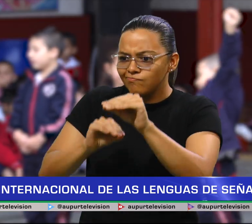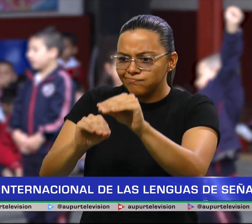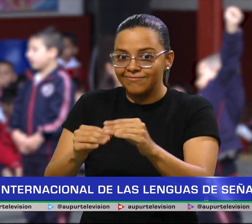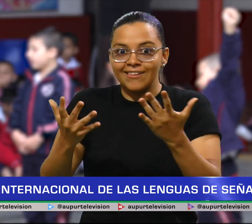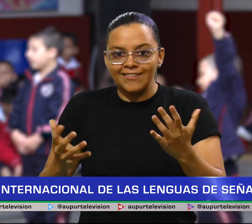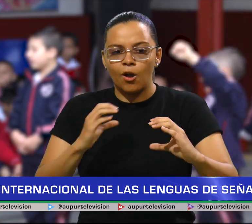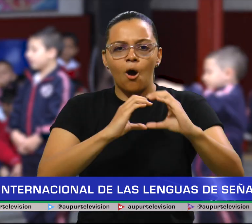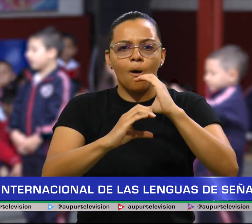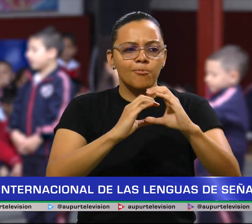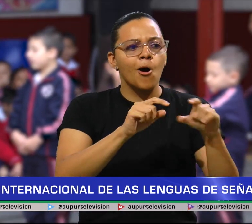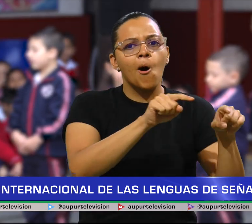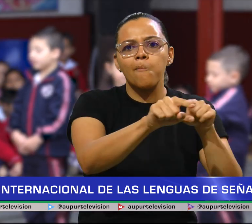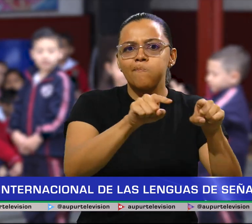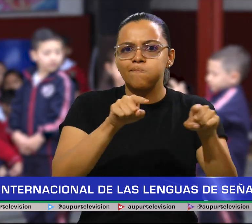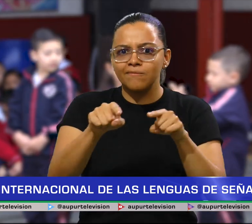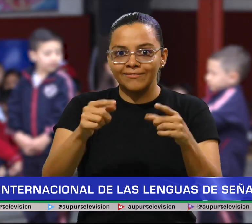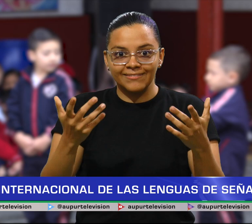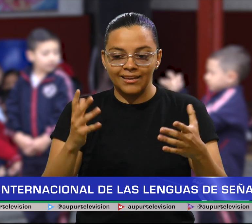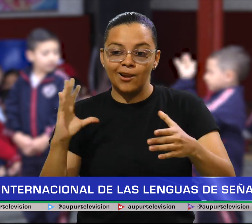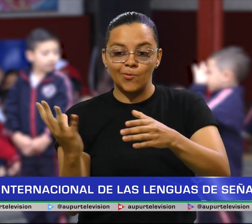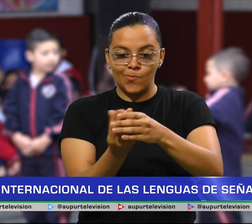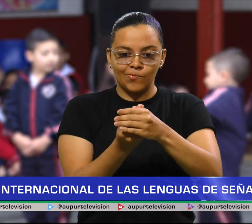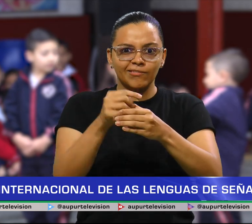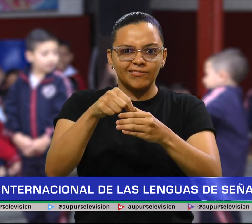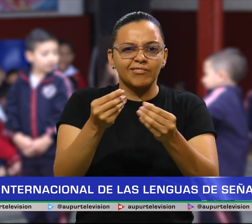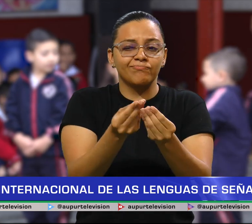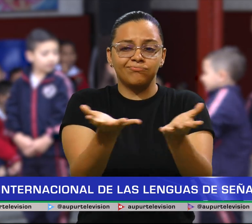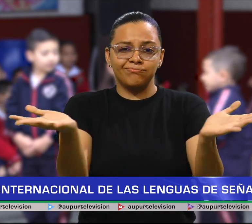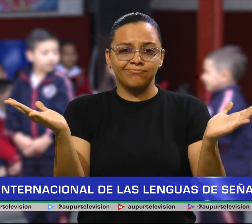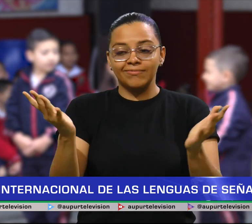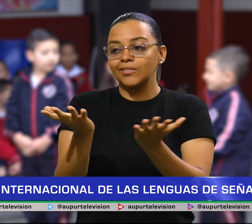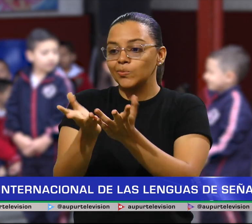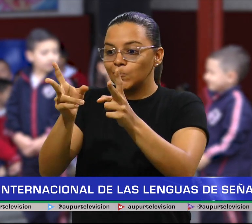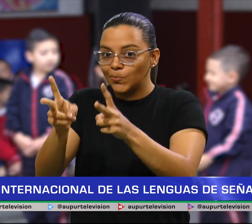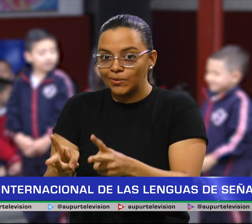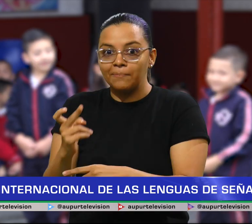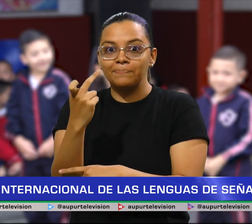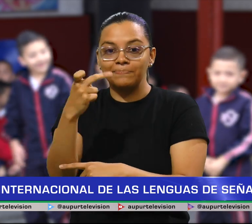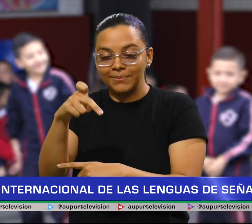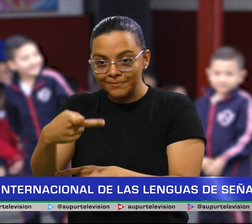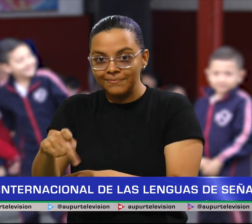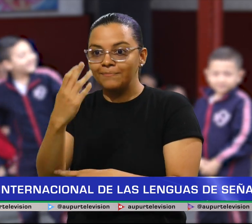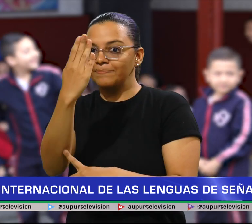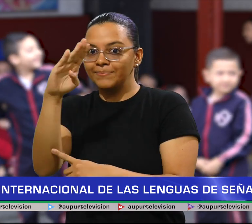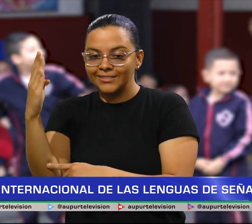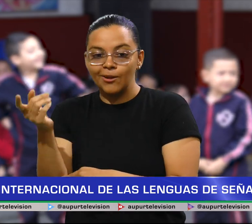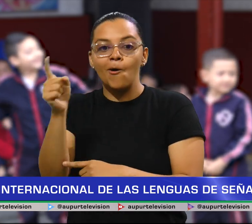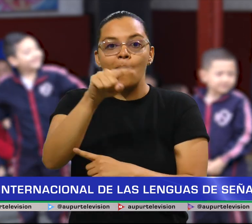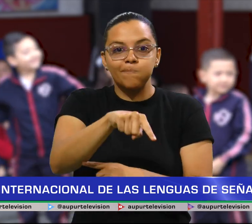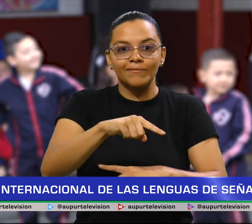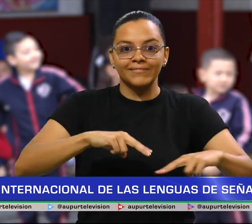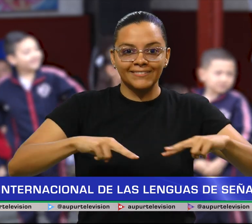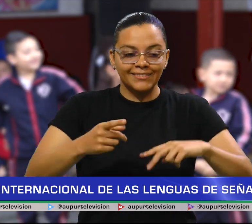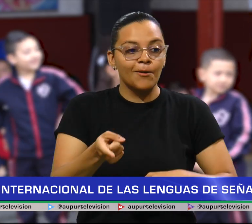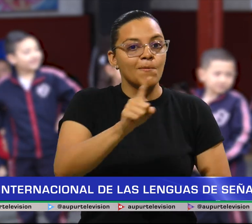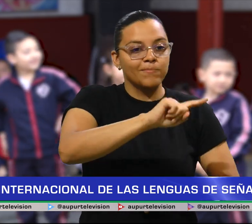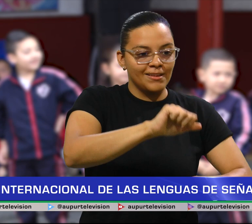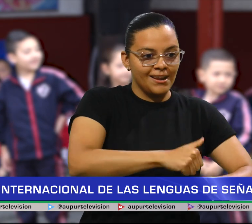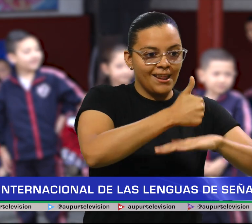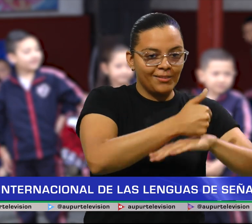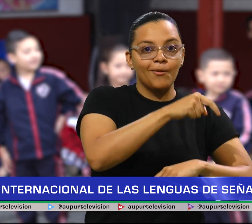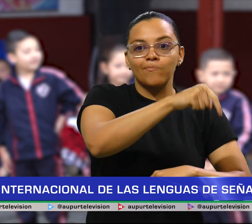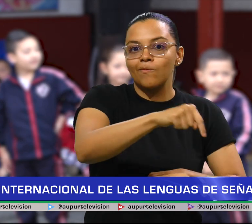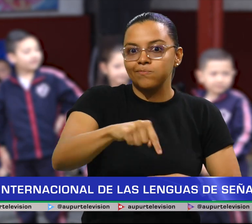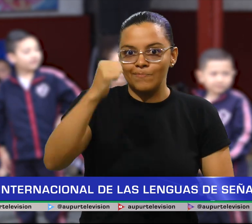comunicación inclusiva para todos los estudiantes de primaria y bachillerato, así como para los profesores, coordinadores y la